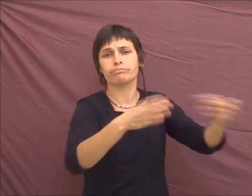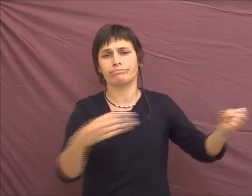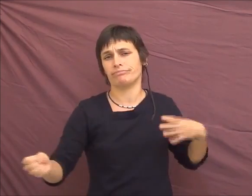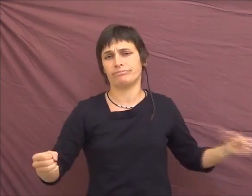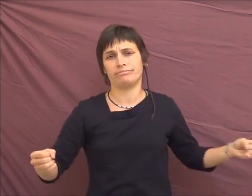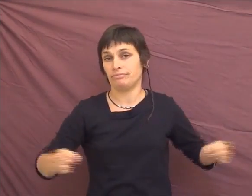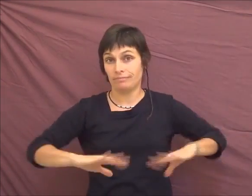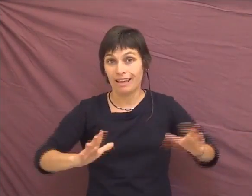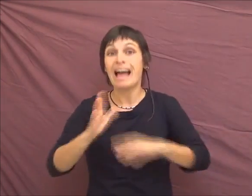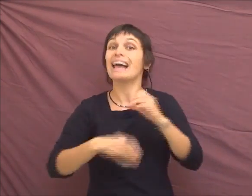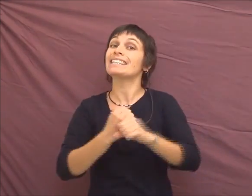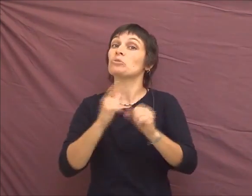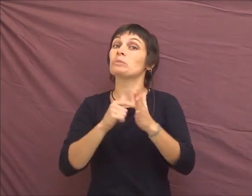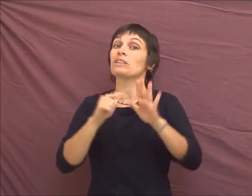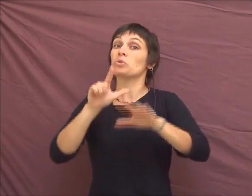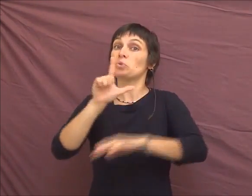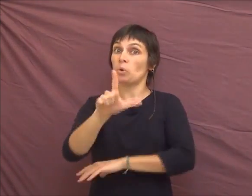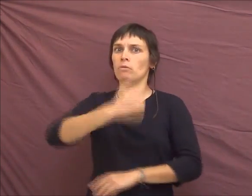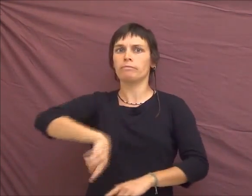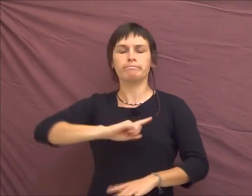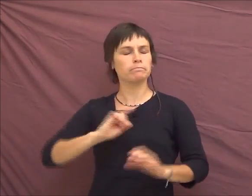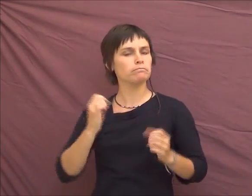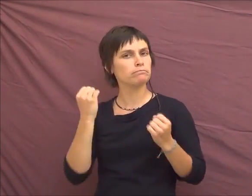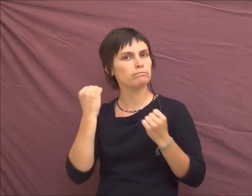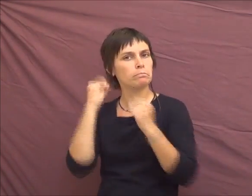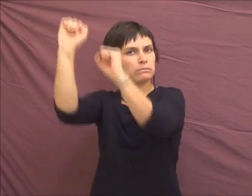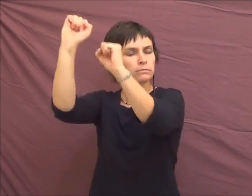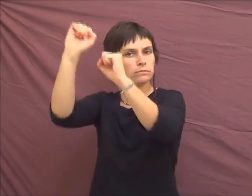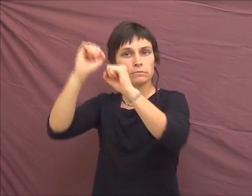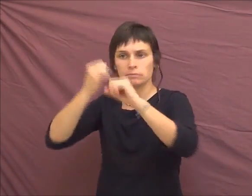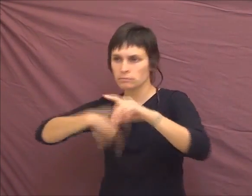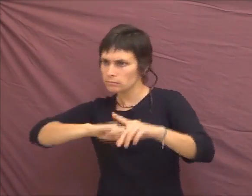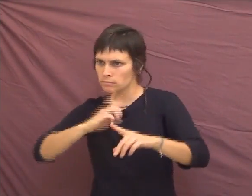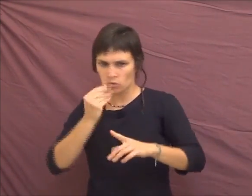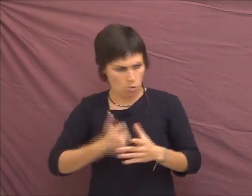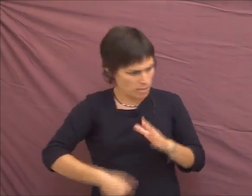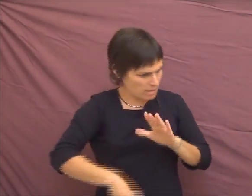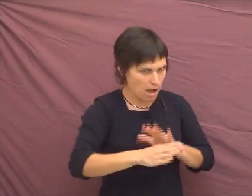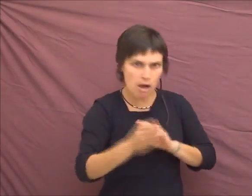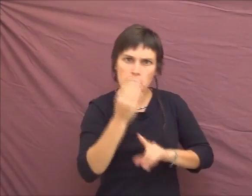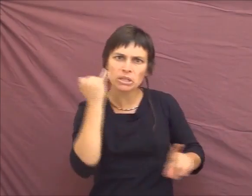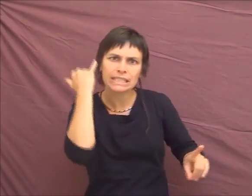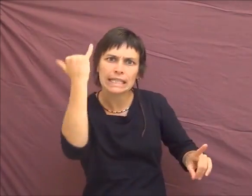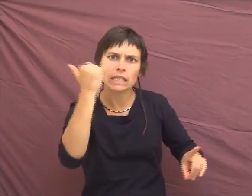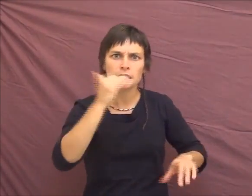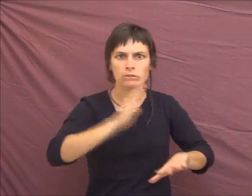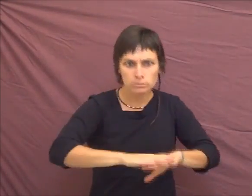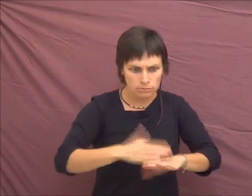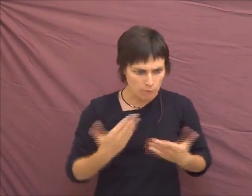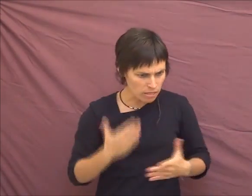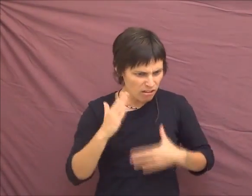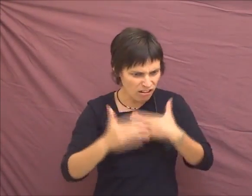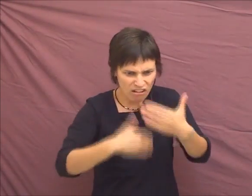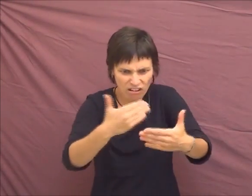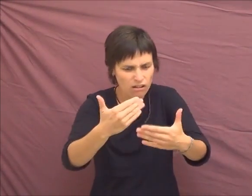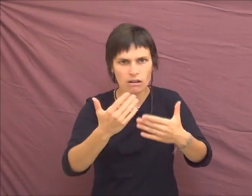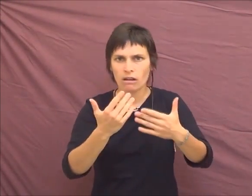et on est quelques-uns arrivés comme ça en 2002, à dire, non, mais c'est du tout n'importe quoi, on était partis sur de bonnes